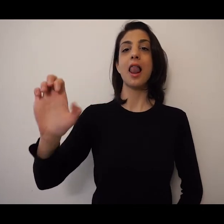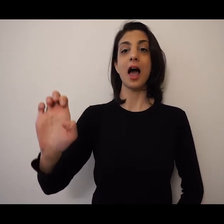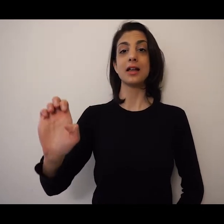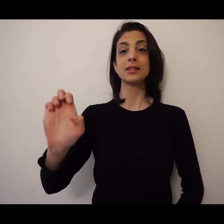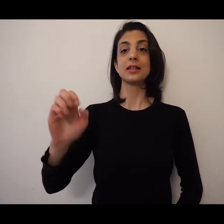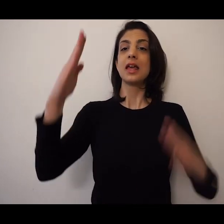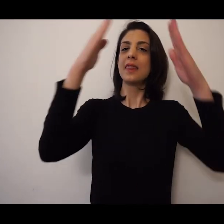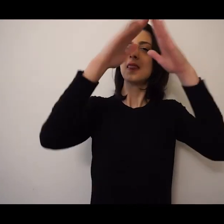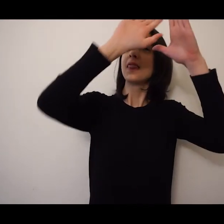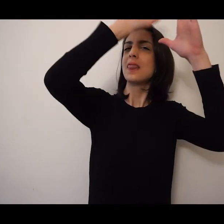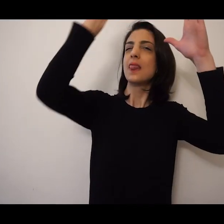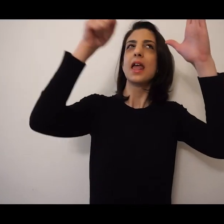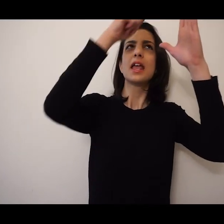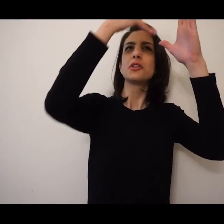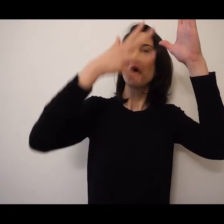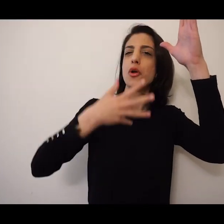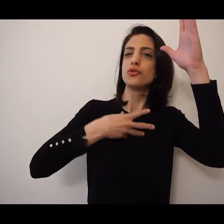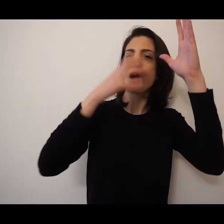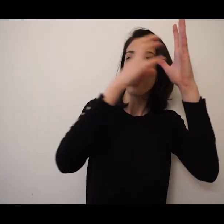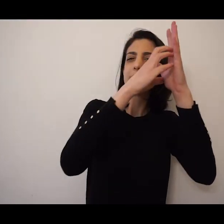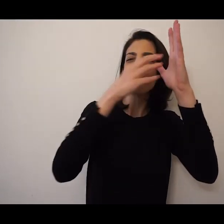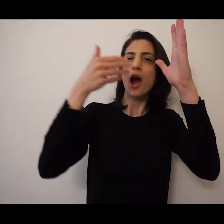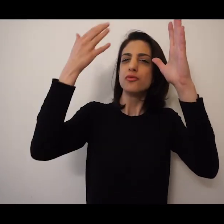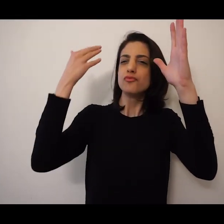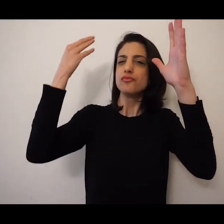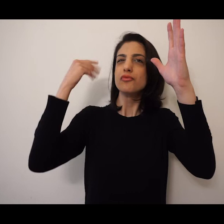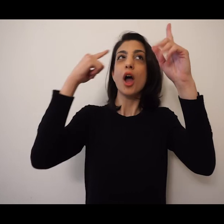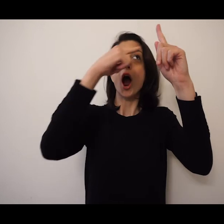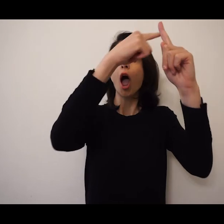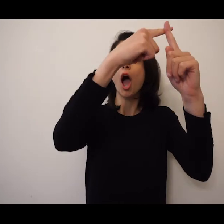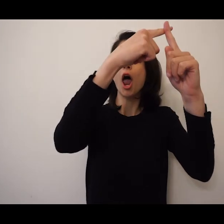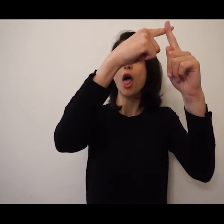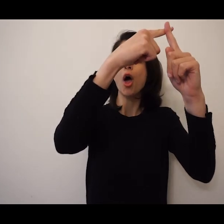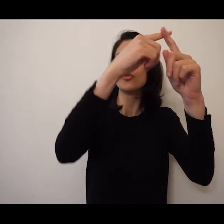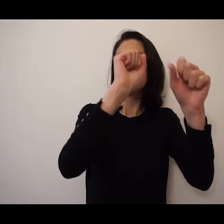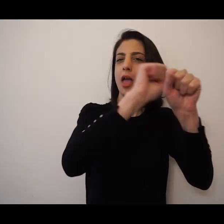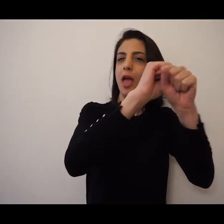a tutti.